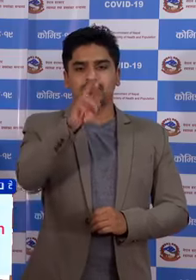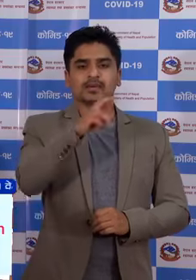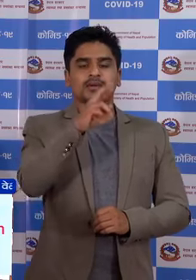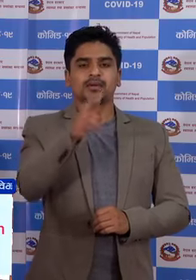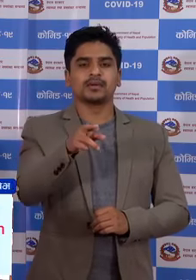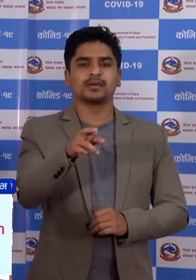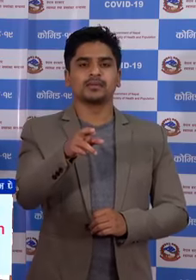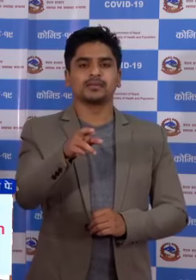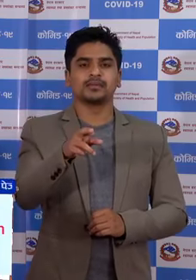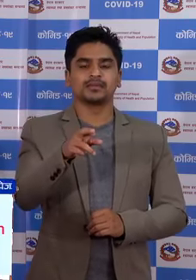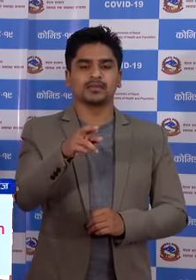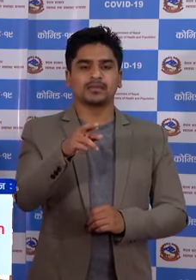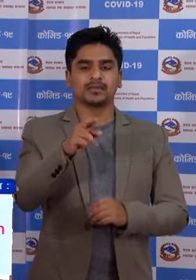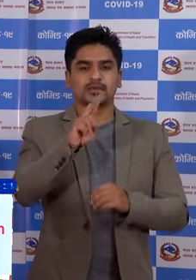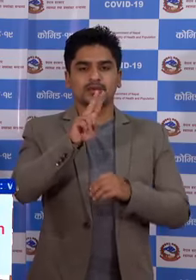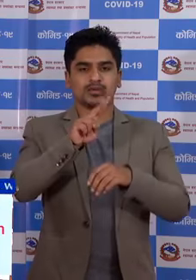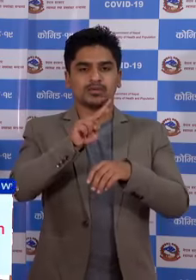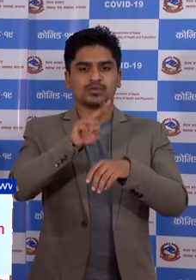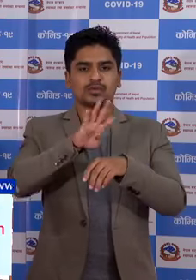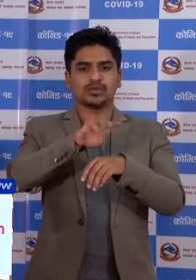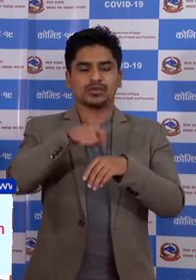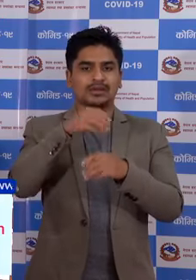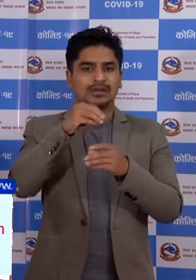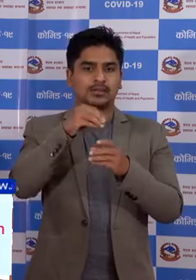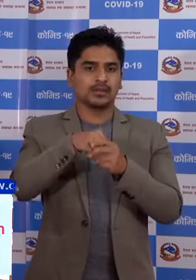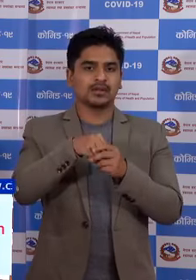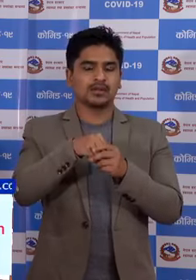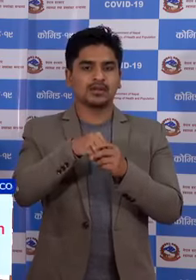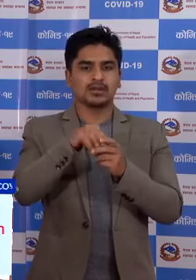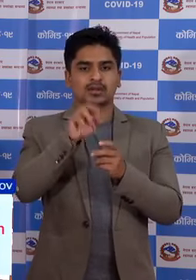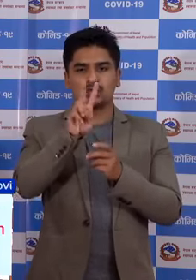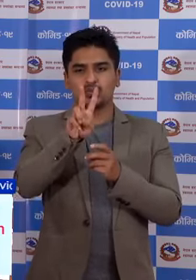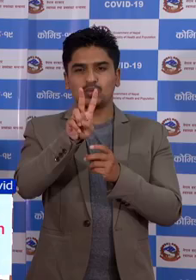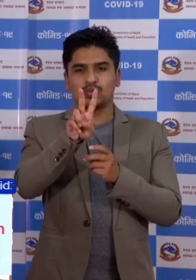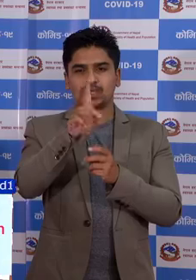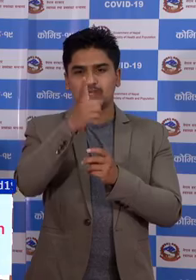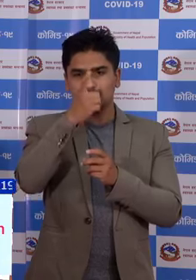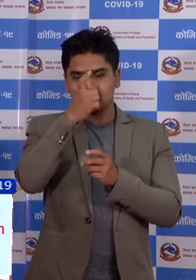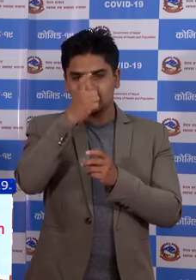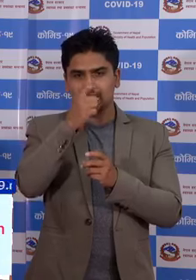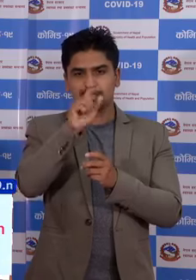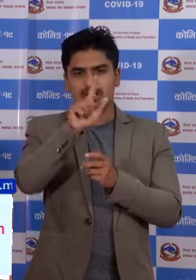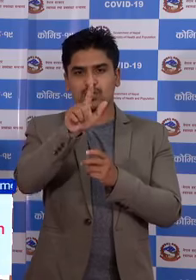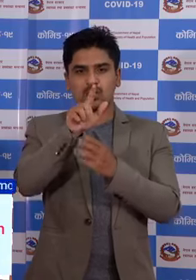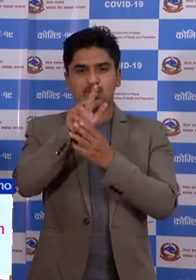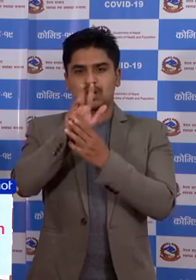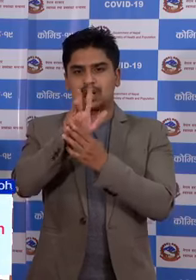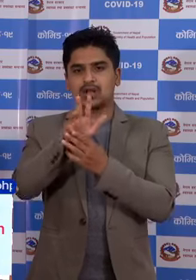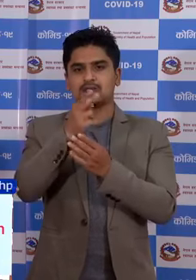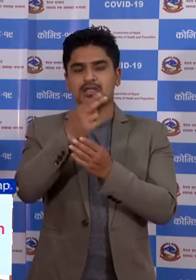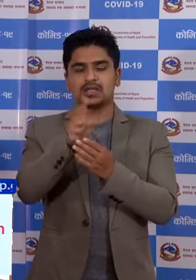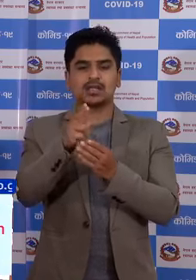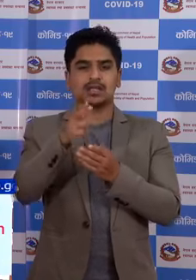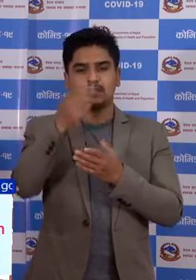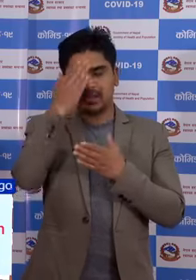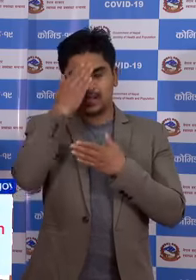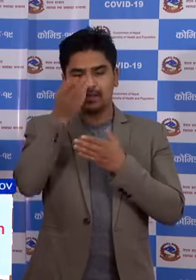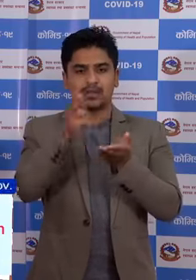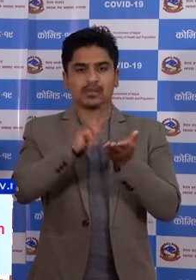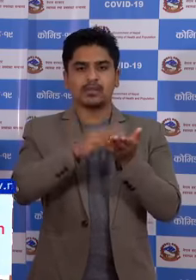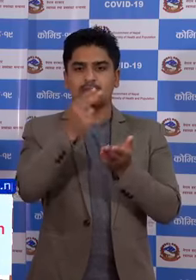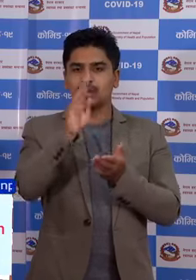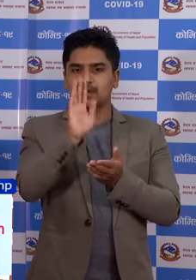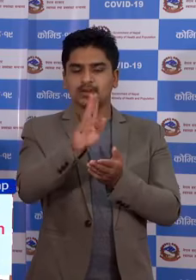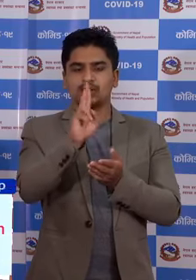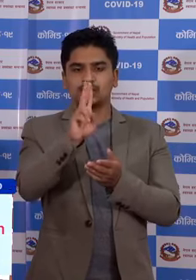र गय को 24 गंटा में 2,09 जन संक्रमित वेटीनु भाय को